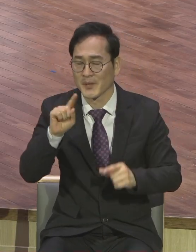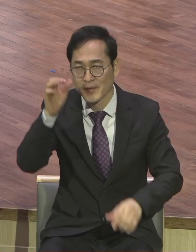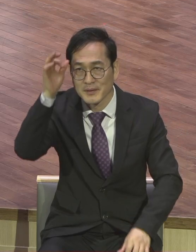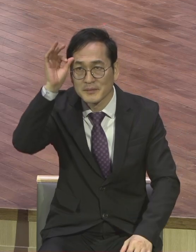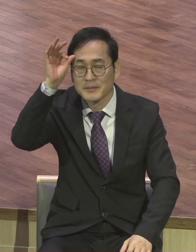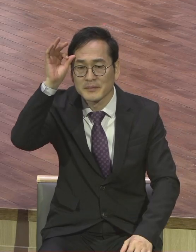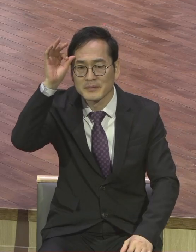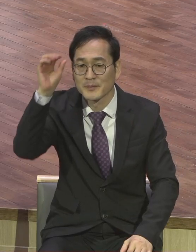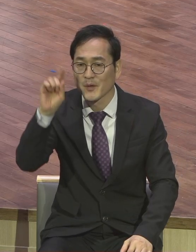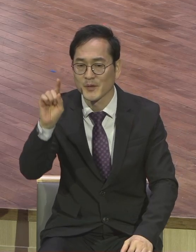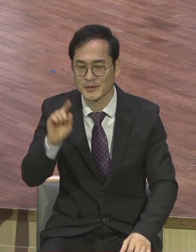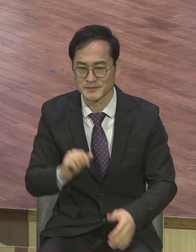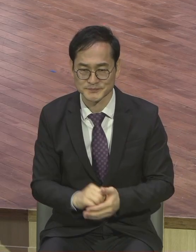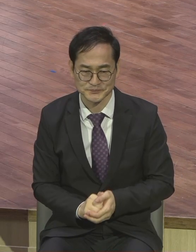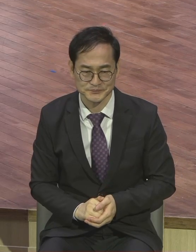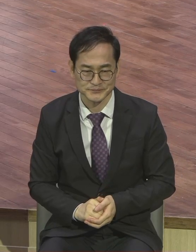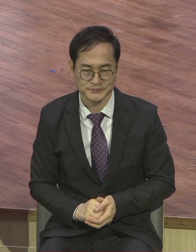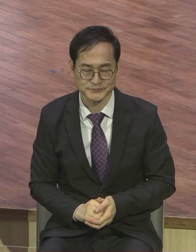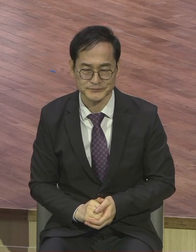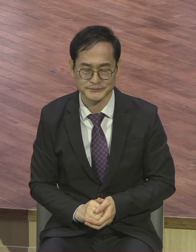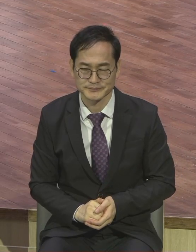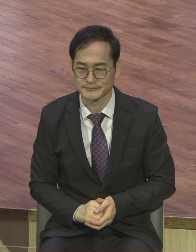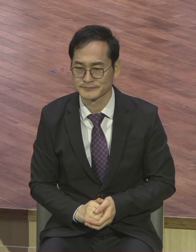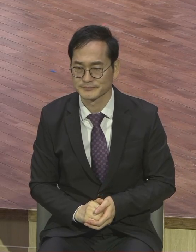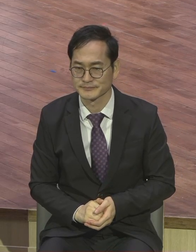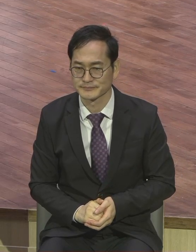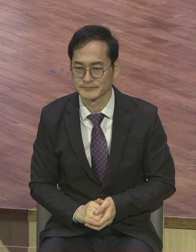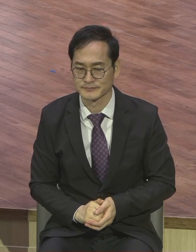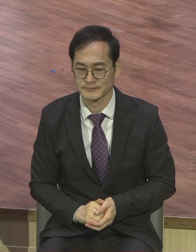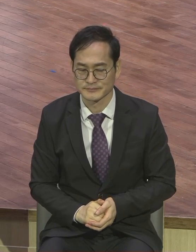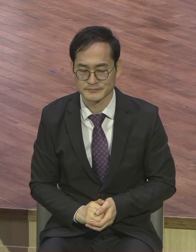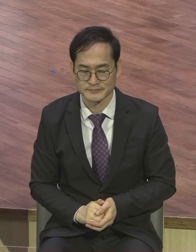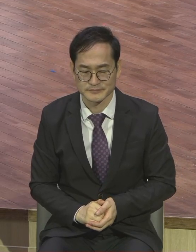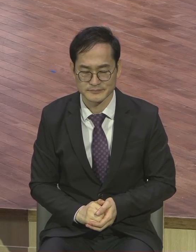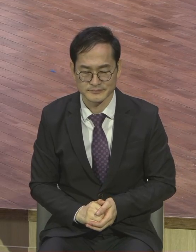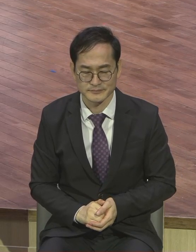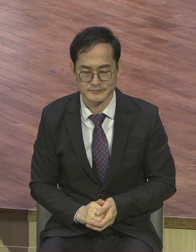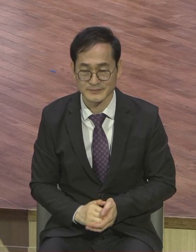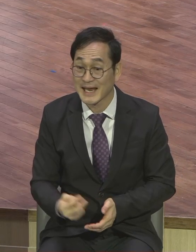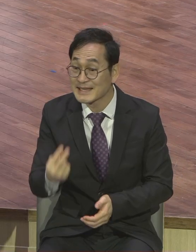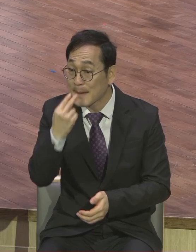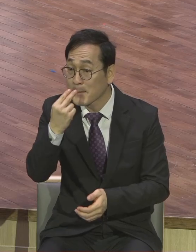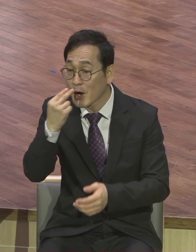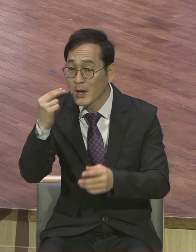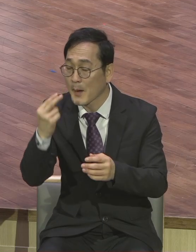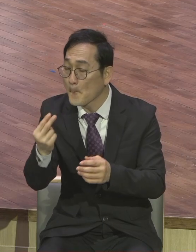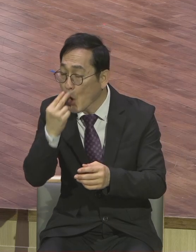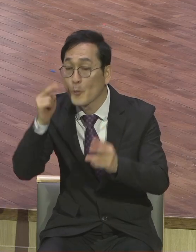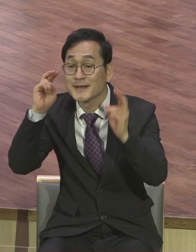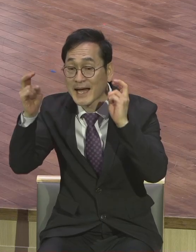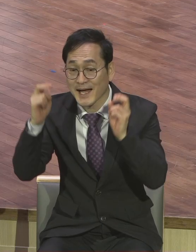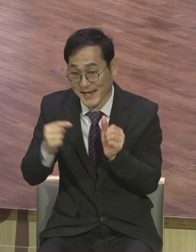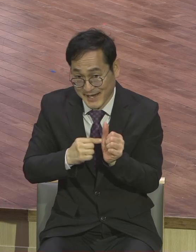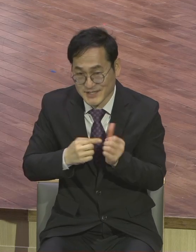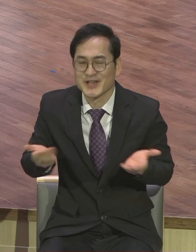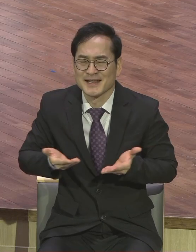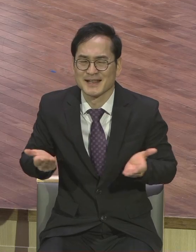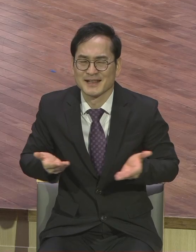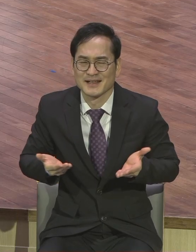그 당시에 생명 보험회사의 셀즈맨으로 일하고 있었는데 그